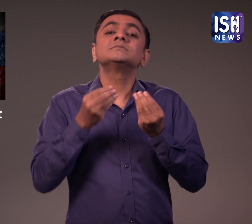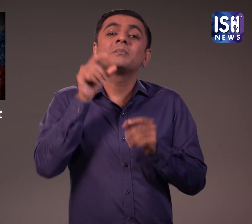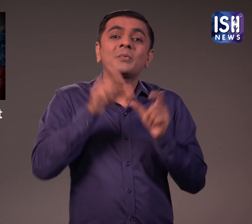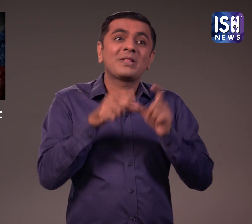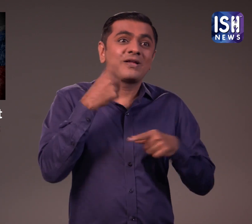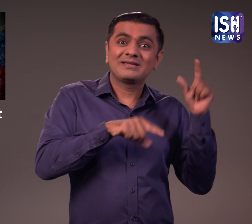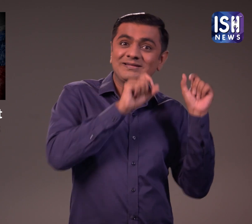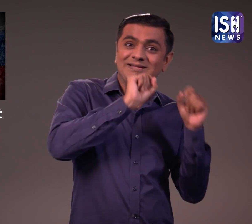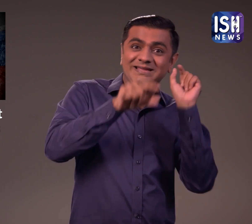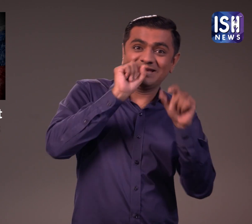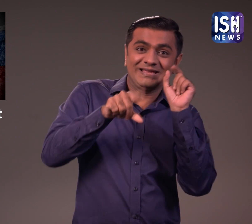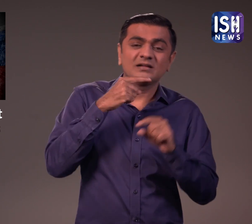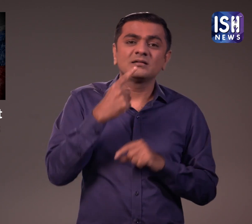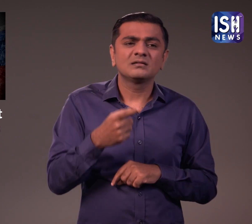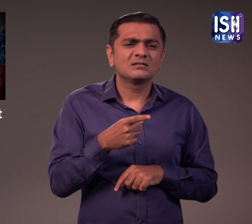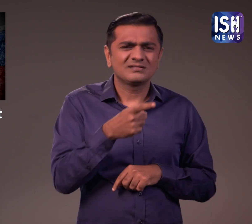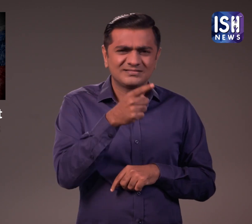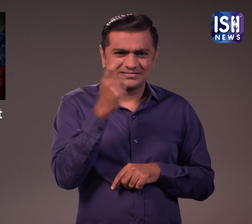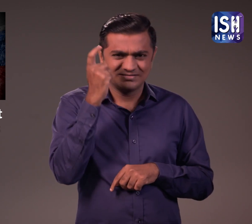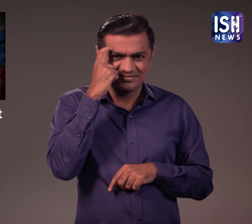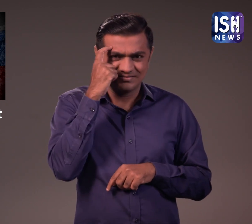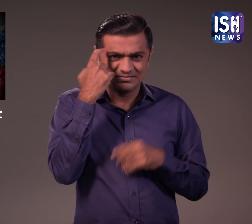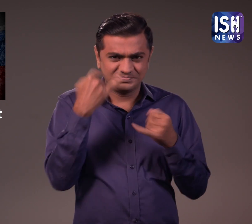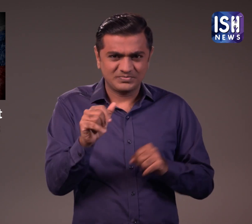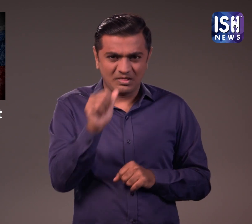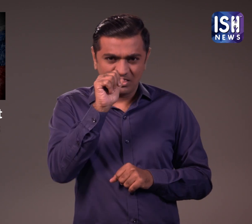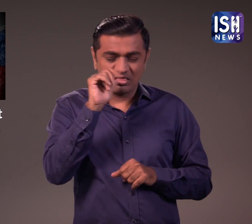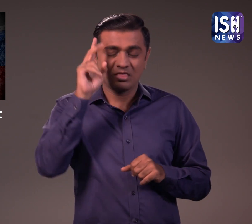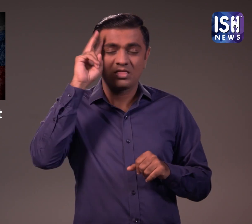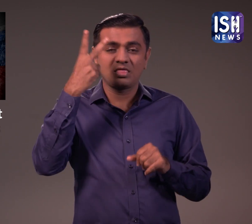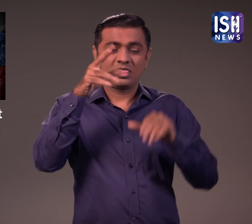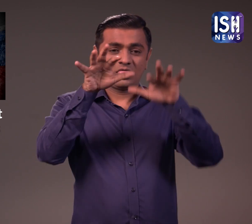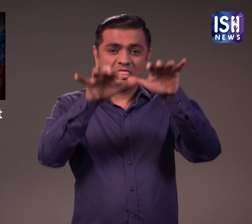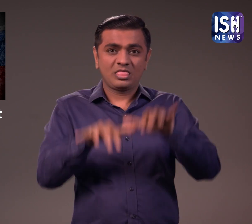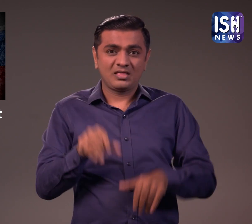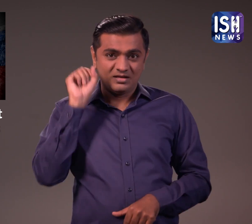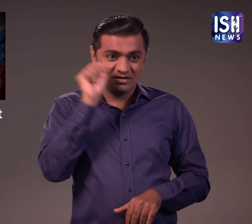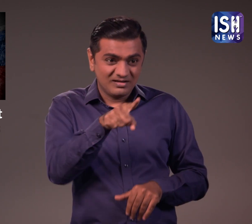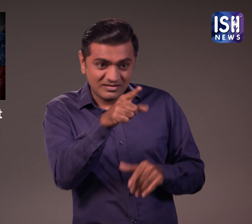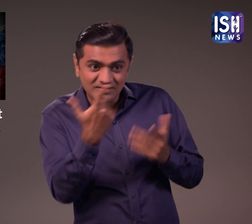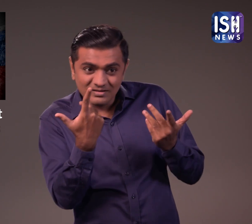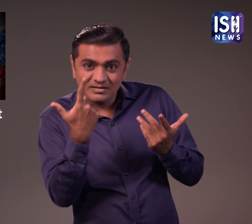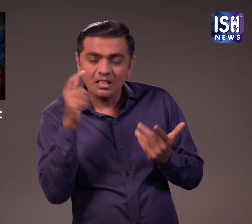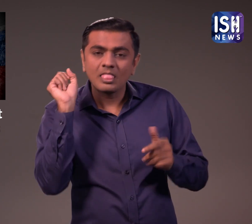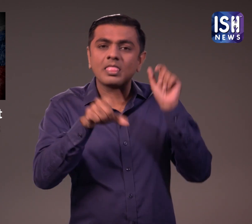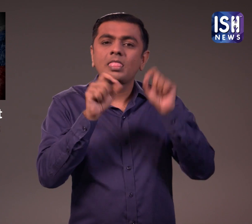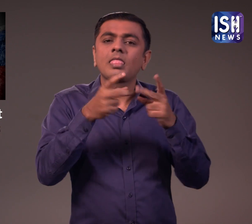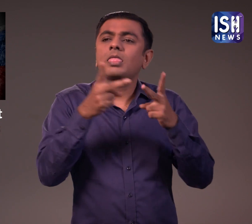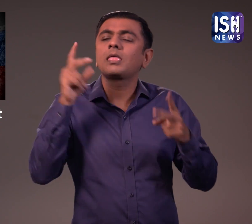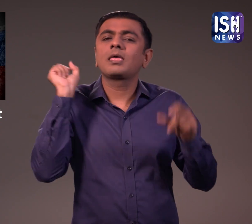वहीं कुछ ने पूछा कि क्या मस्क का दिमाग खराब हो गया है और क्या वहाँ नशे में हैं